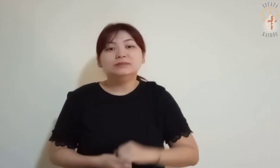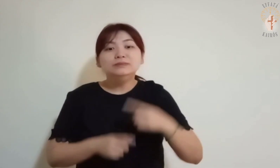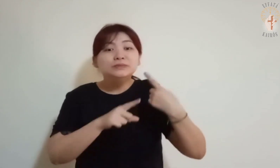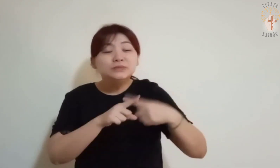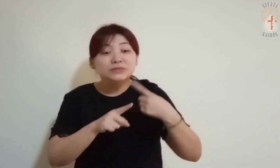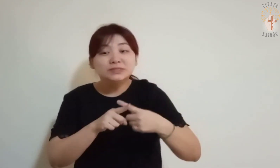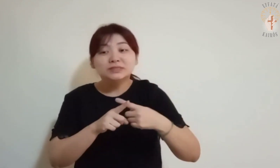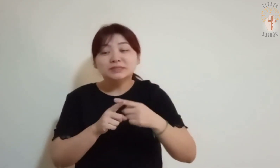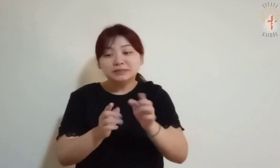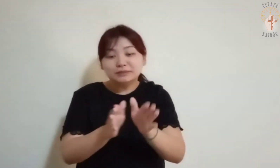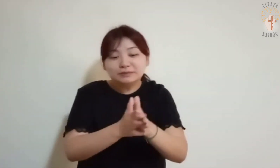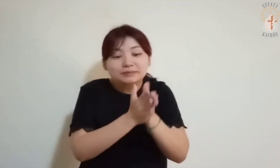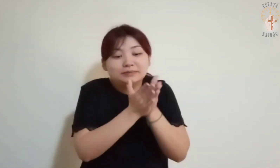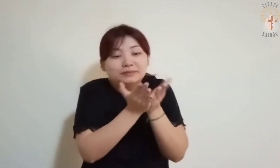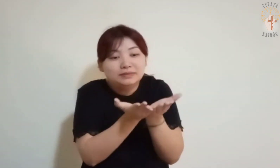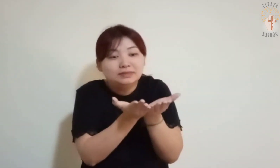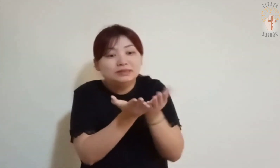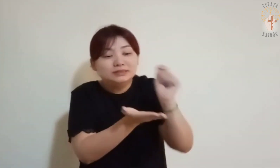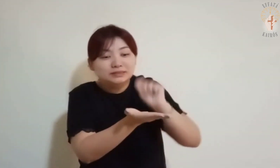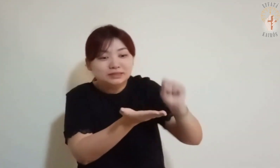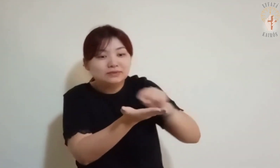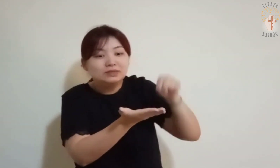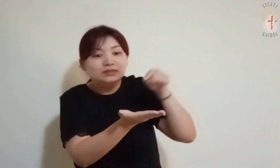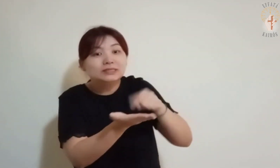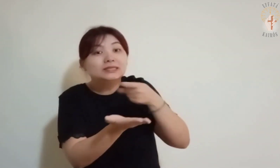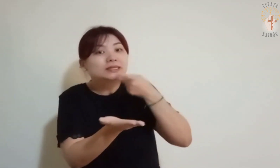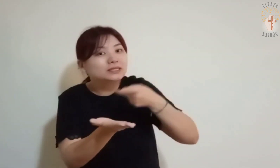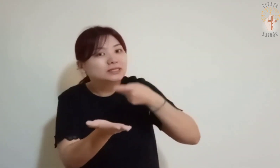Pois, a escritura diz